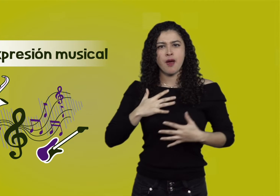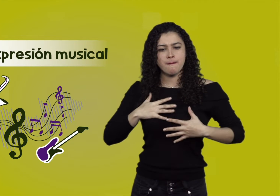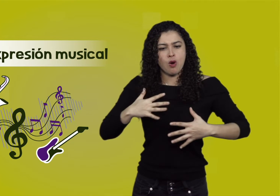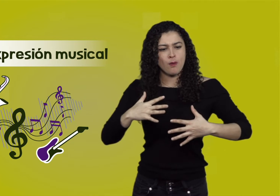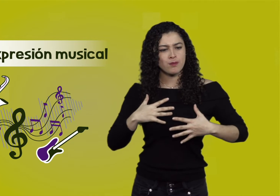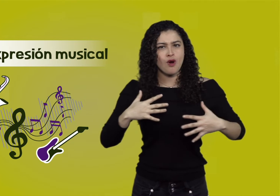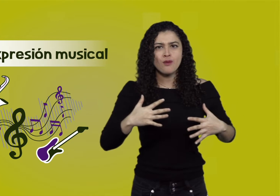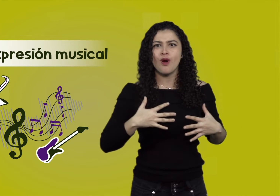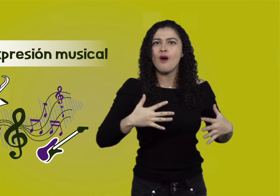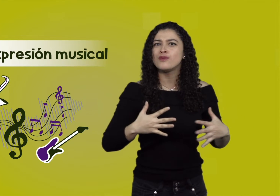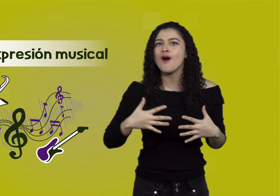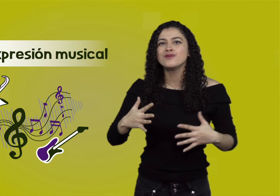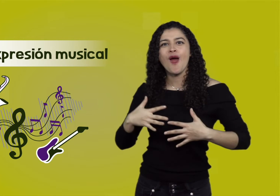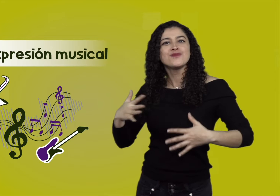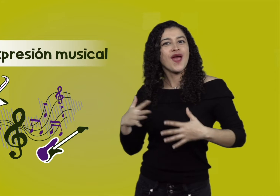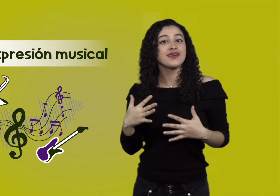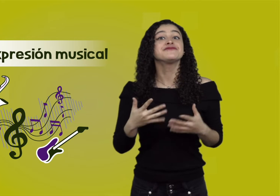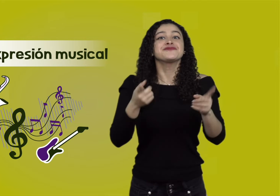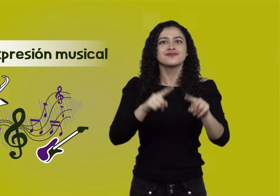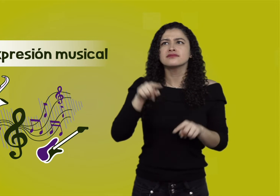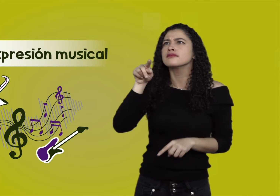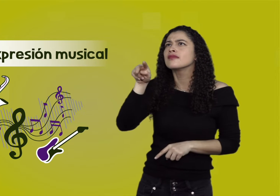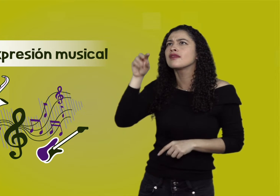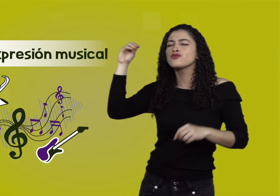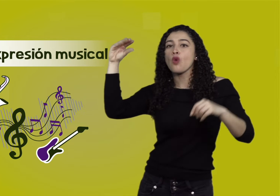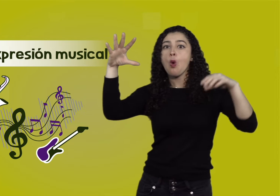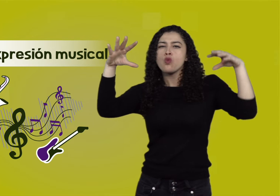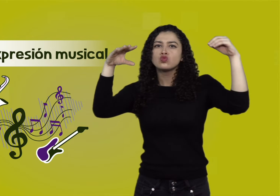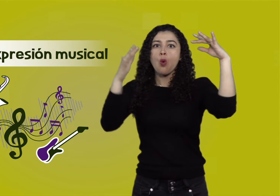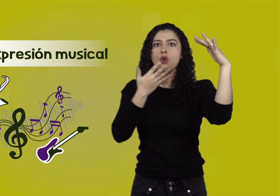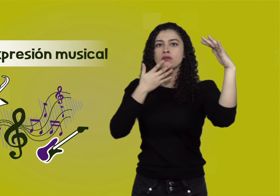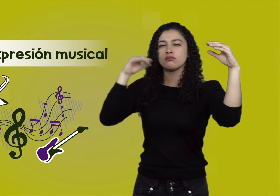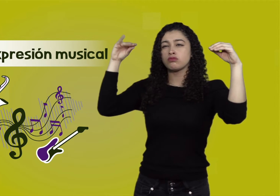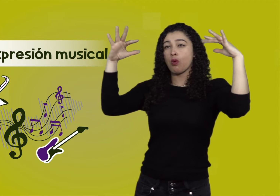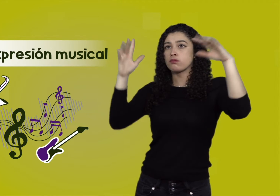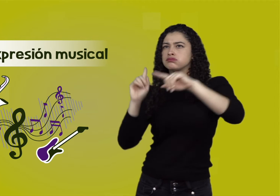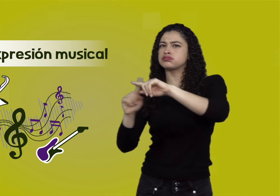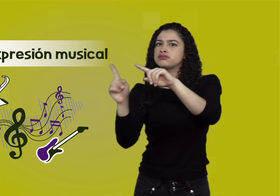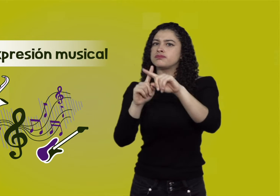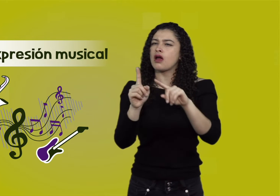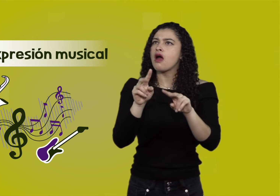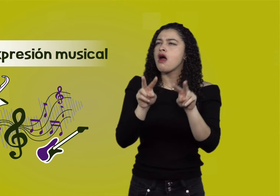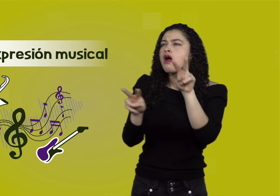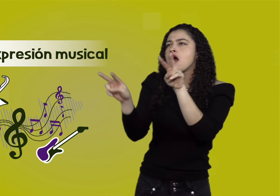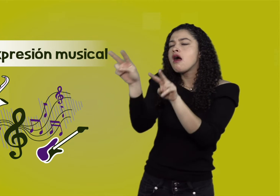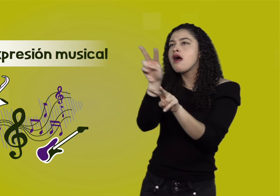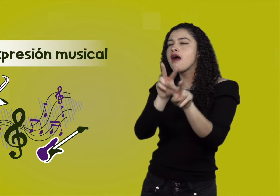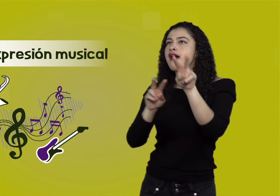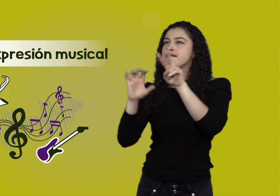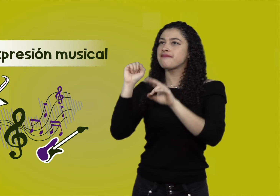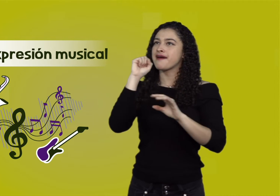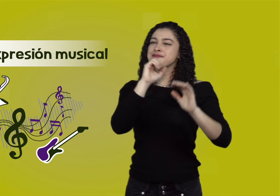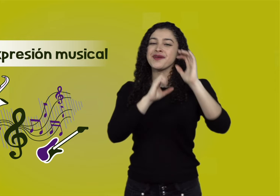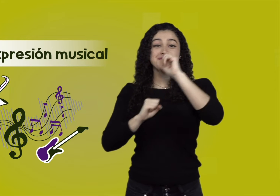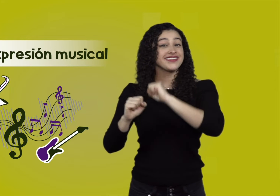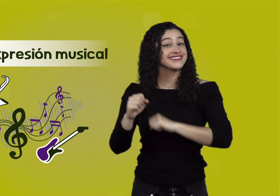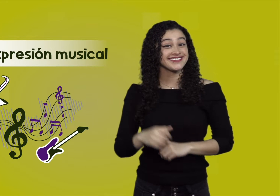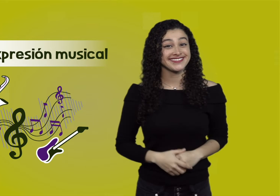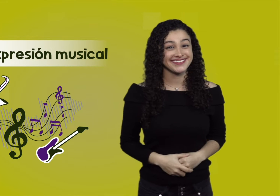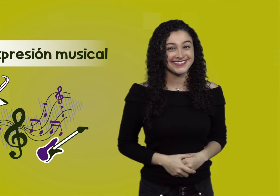vibratorias que perciban con su cuerpo por medio de luces sincronizadas al sonido, así detectan el ritmo y la